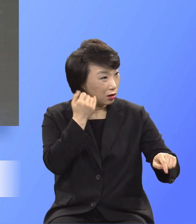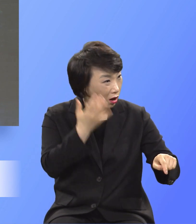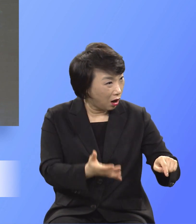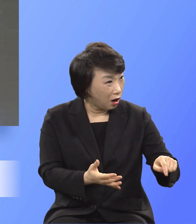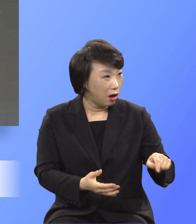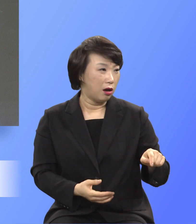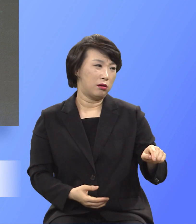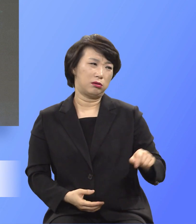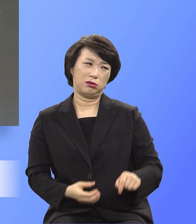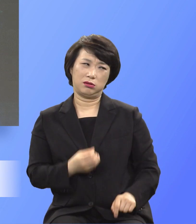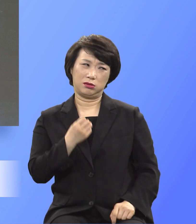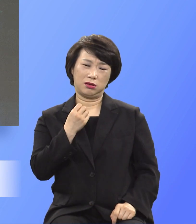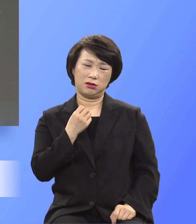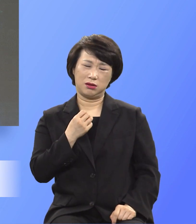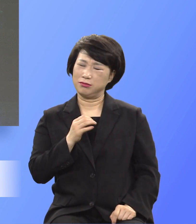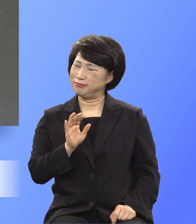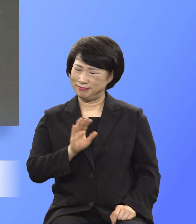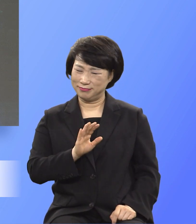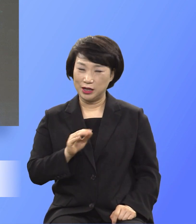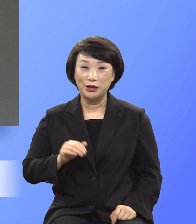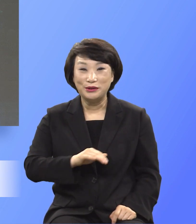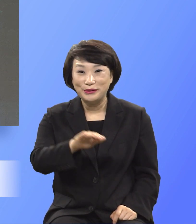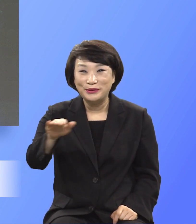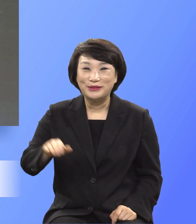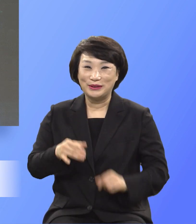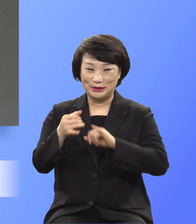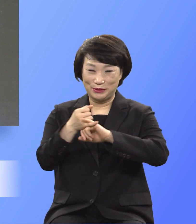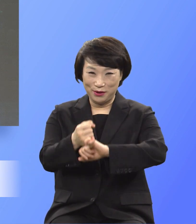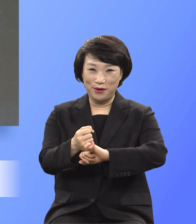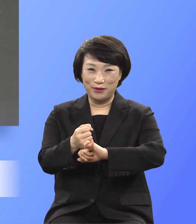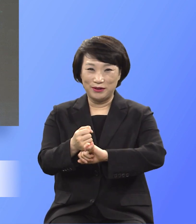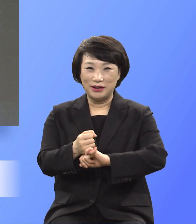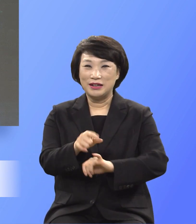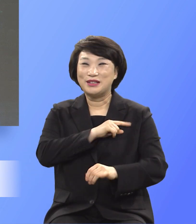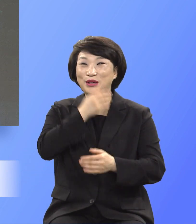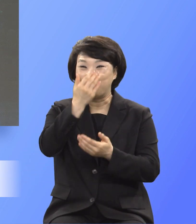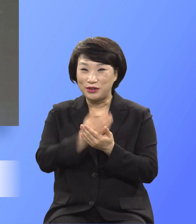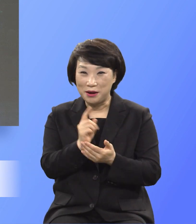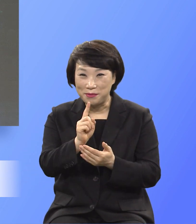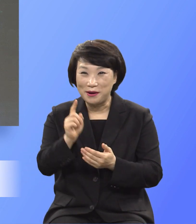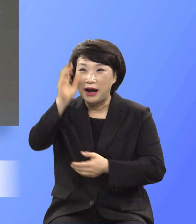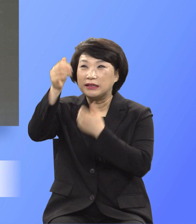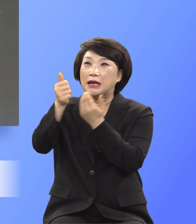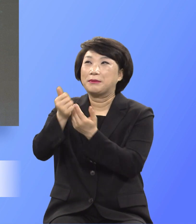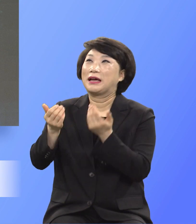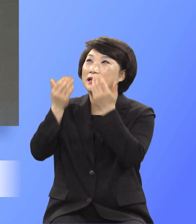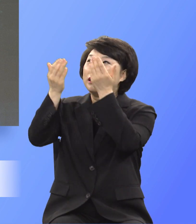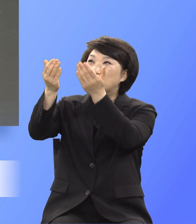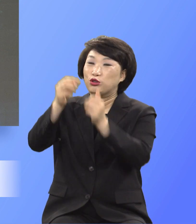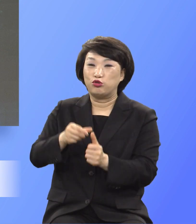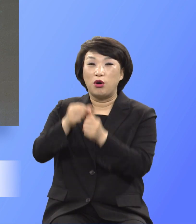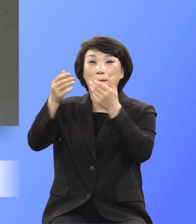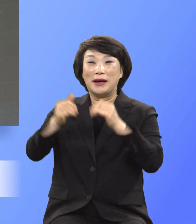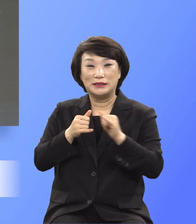우리는요 무슨 일보다 큰 것이 하나님께 드리는 구원받은 자들이